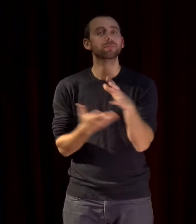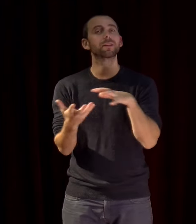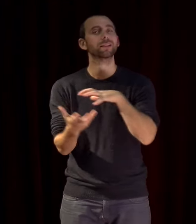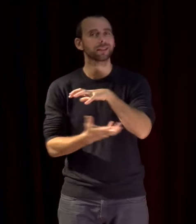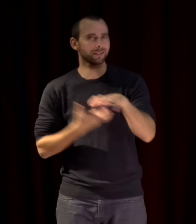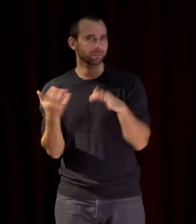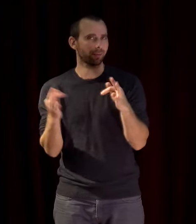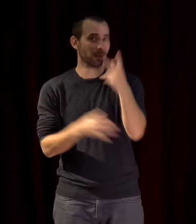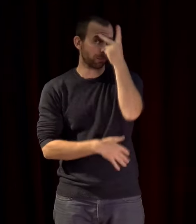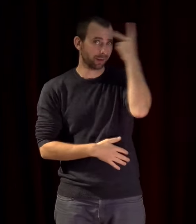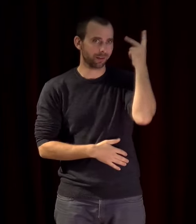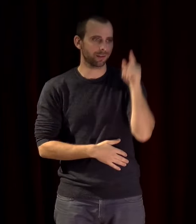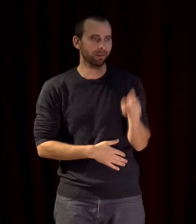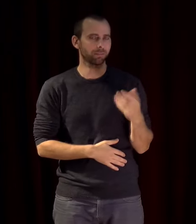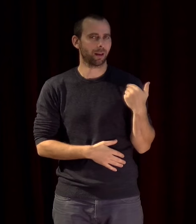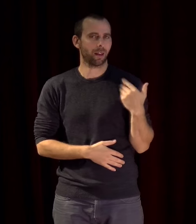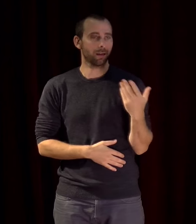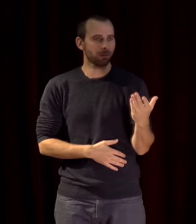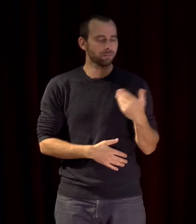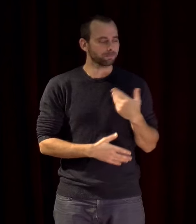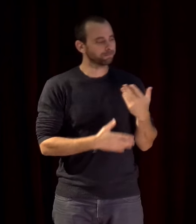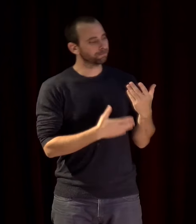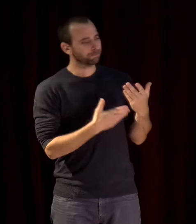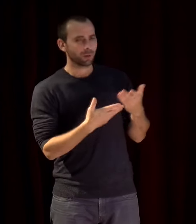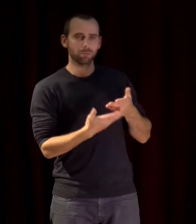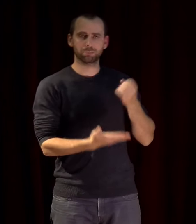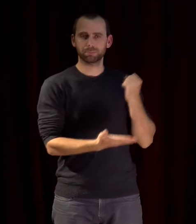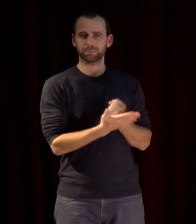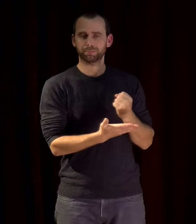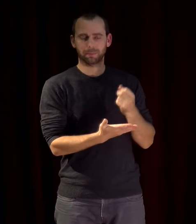a fait adopter à l'unanimité une résolution